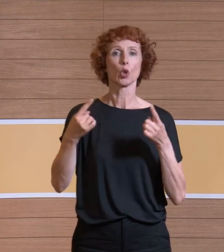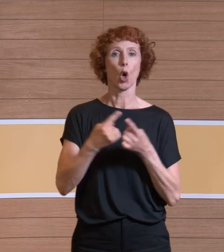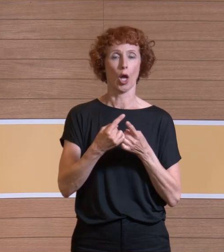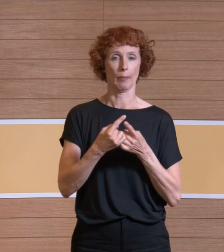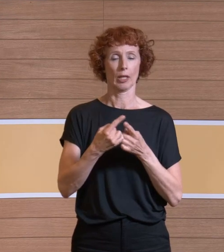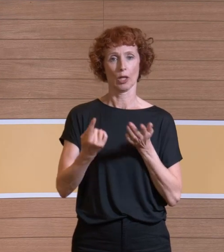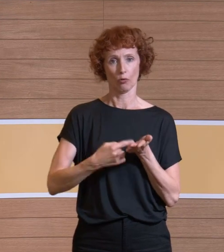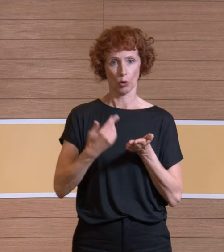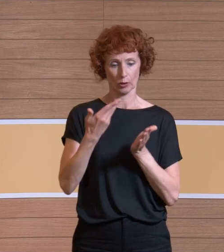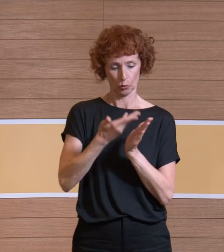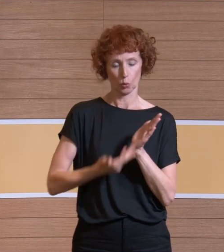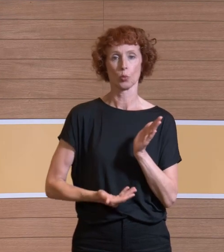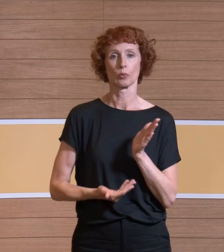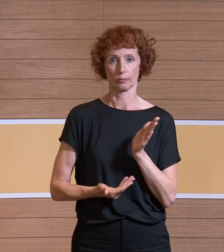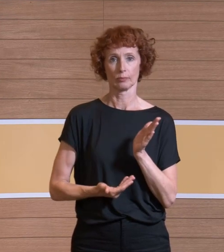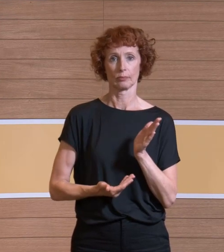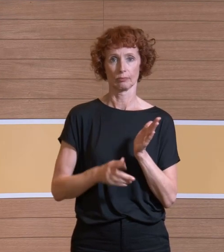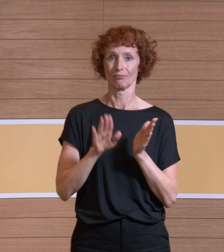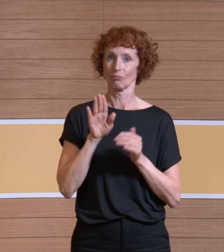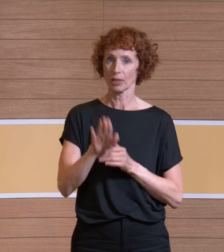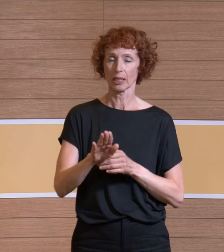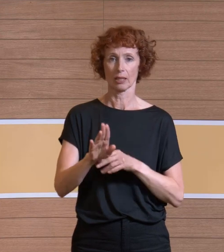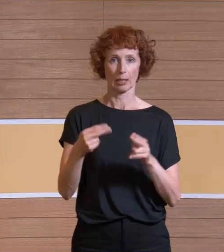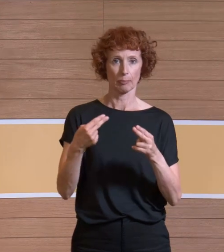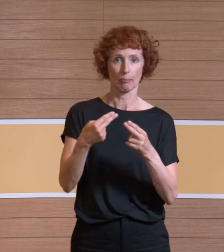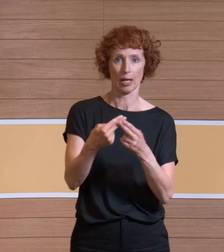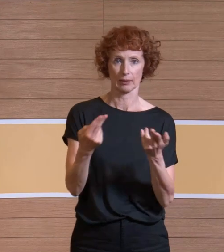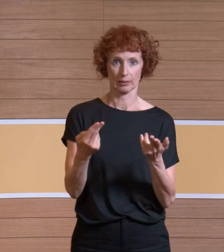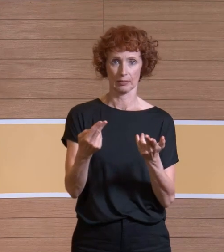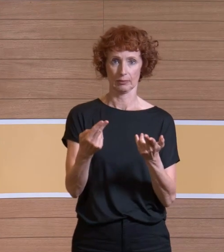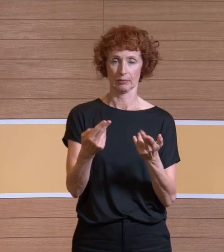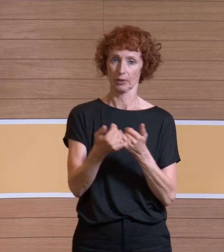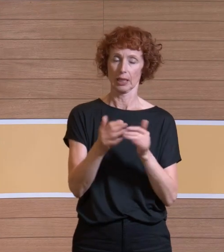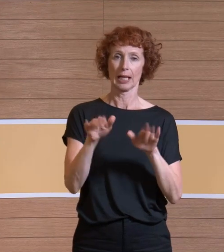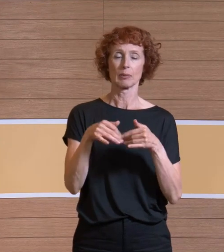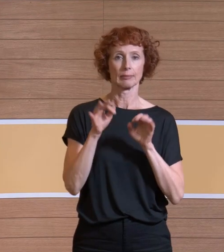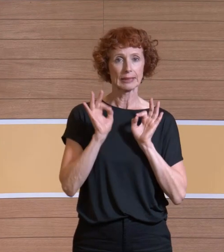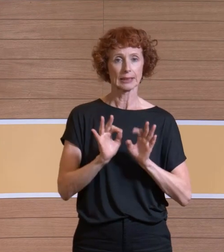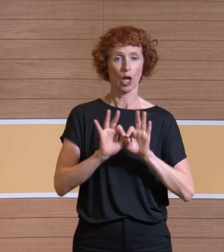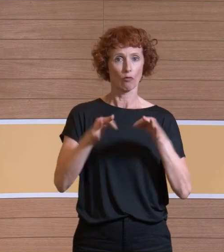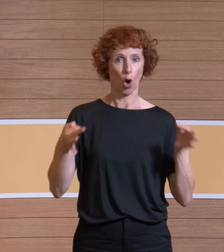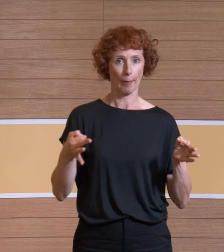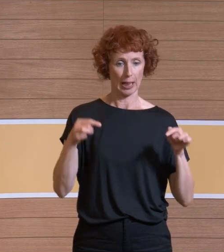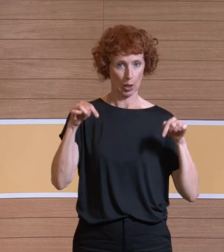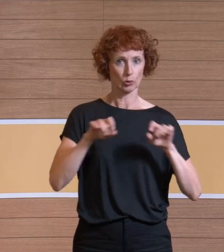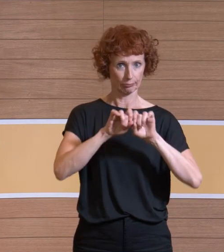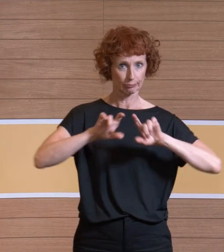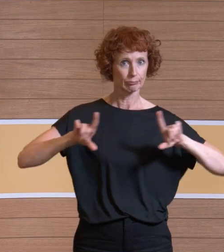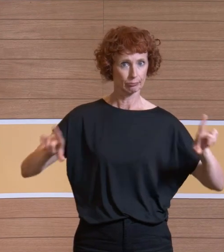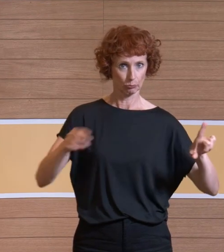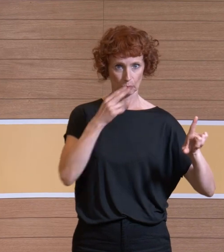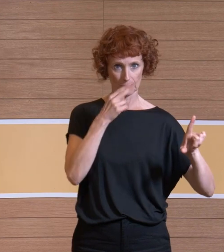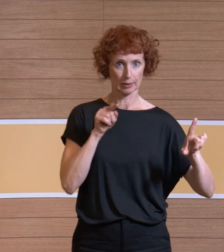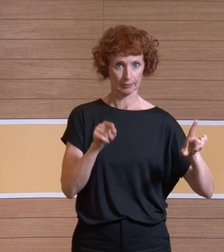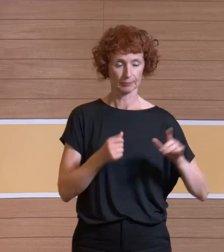und erwähnt. Und um deren Eignung dann zu bestimmen, gibt es dann auch eine schöne Formel, wie da unten links in dem grauen Feld zu sehen ist.